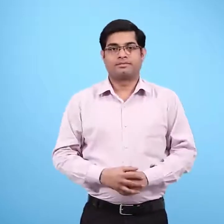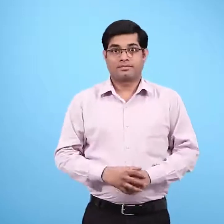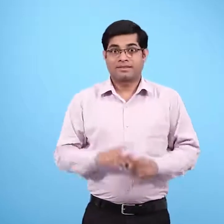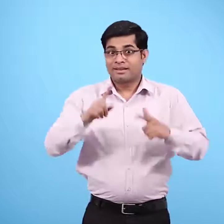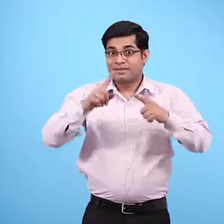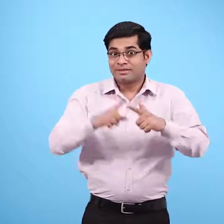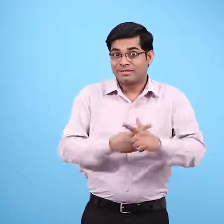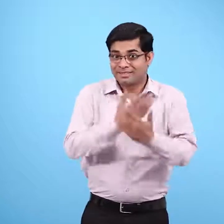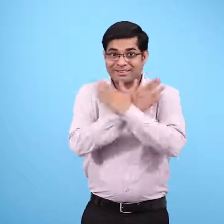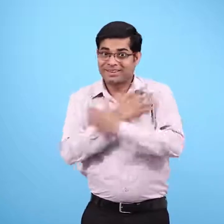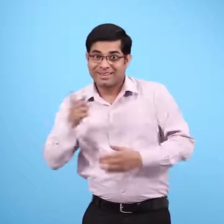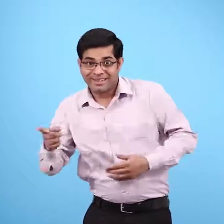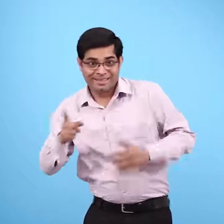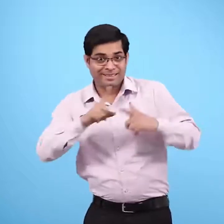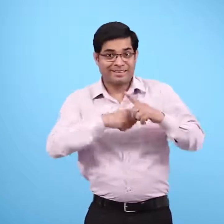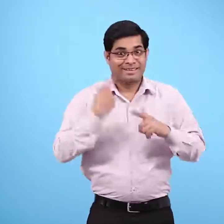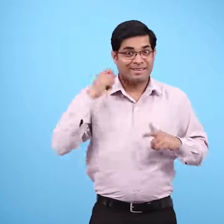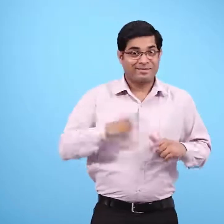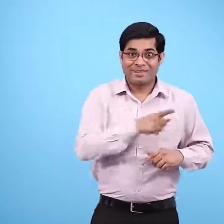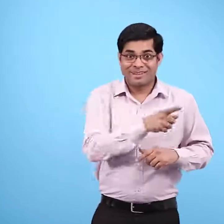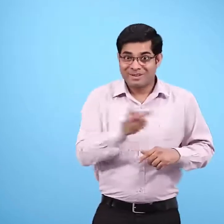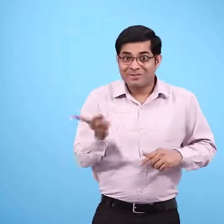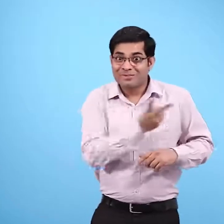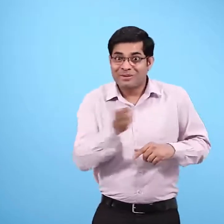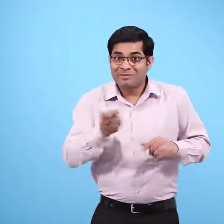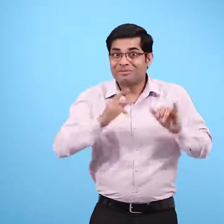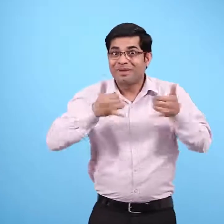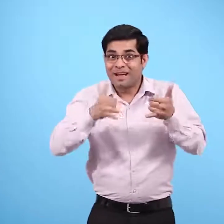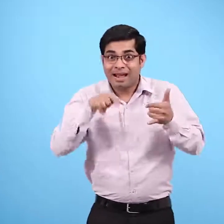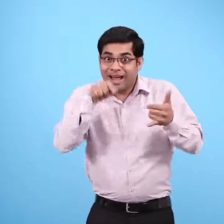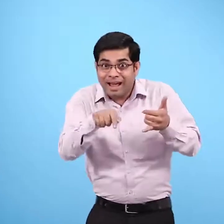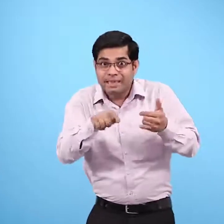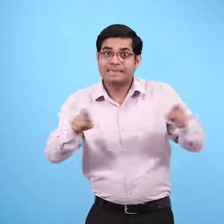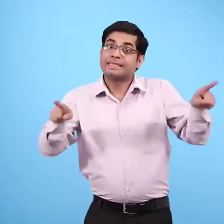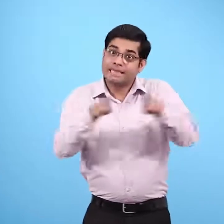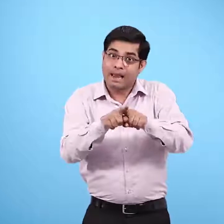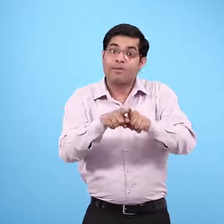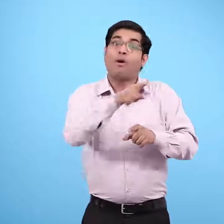और अपने साथी के साथ जूलन और जुम्पा की तरह खेल-खेलो